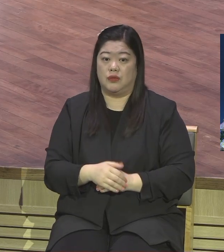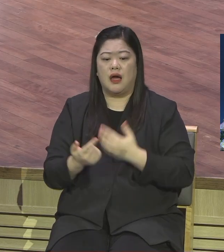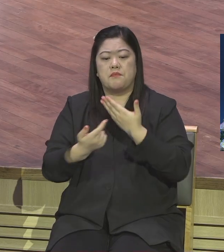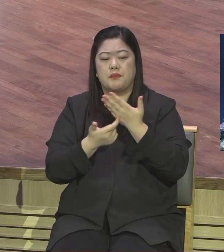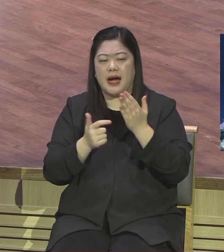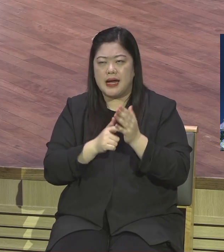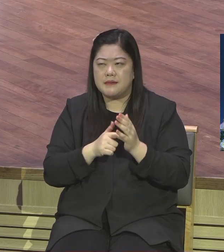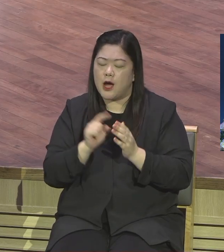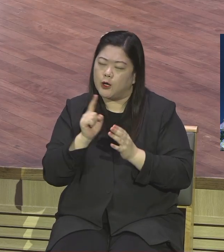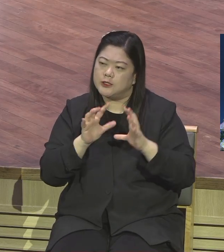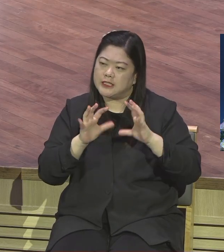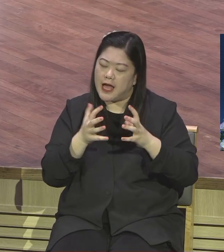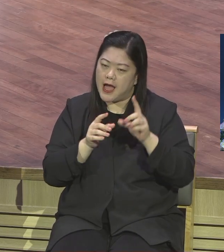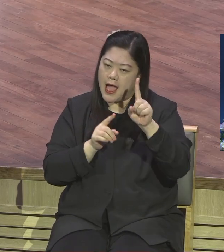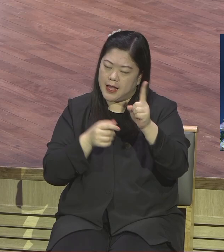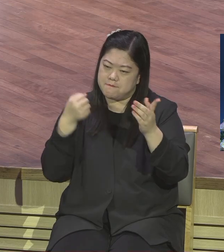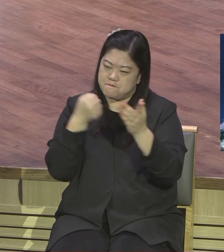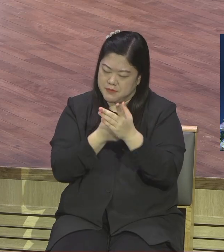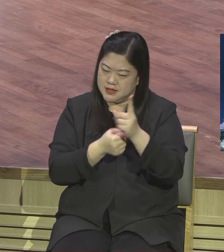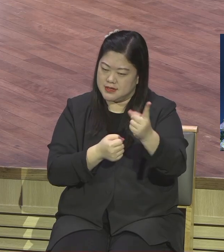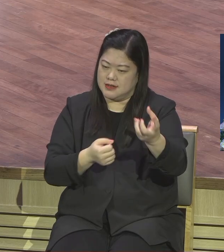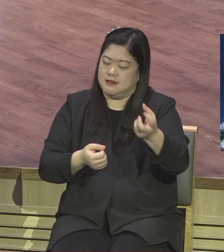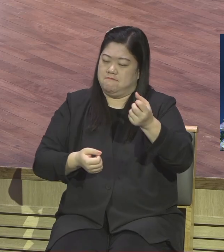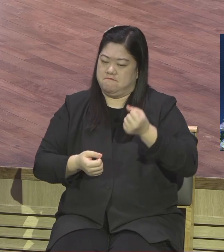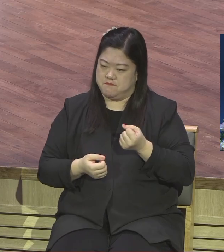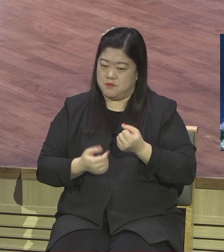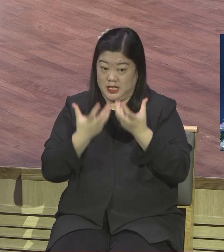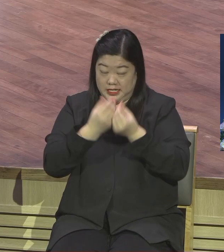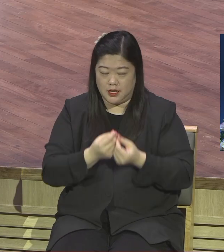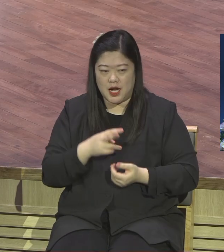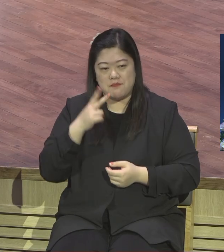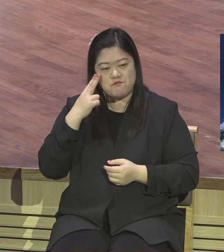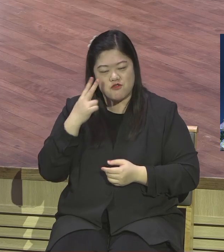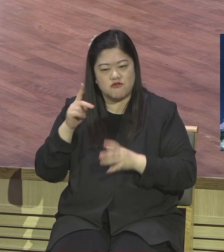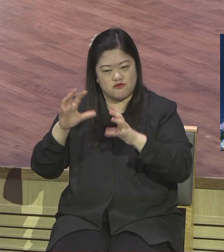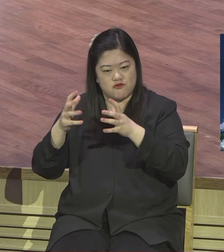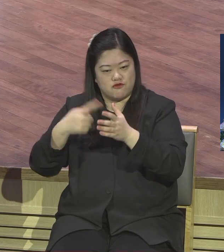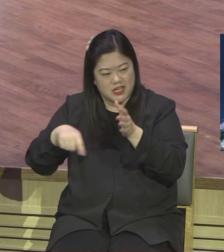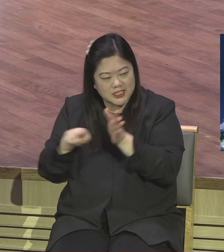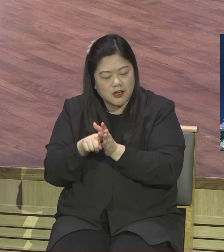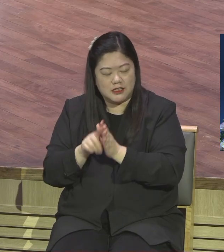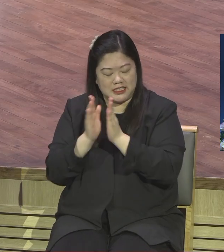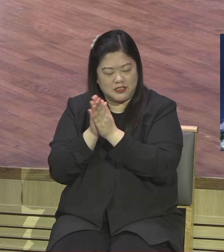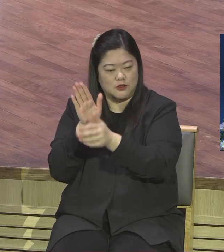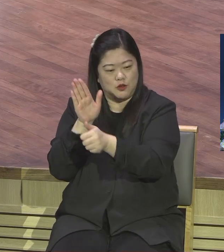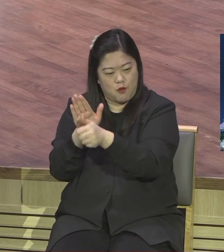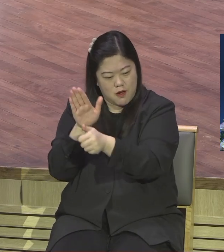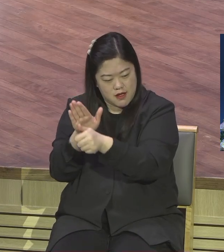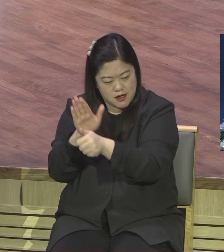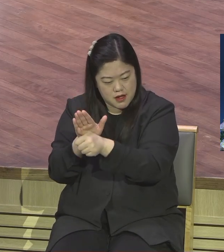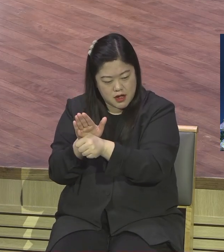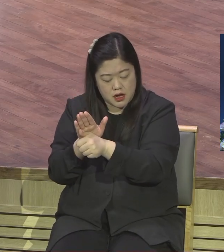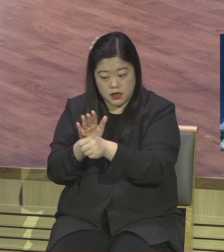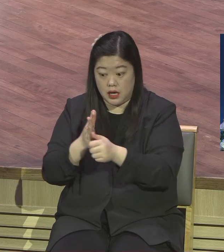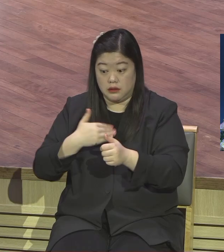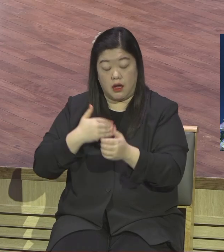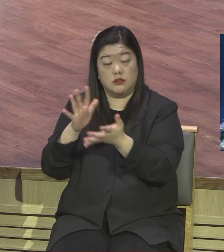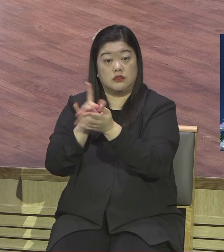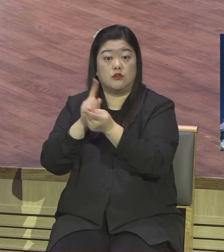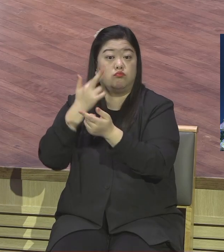품어보세요 한나라를 품으세요 그리고 제가 그 나라로 들어갈 때 기다리고 있다가 합류하세요 제 생각에는 그렇습니다